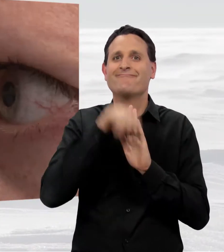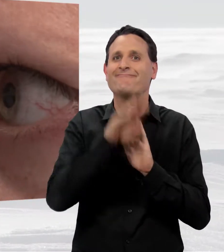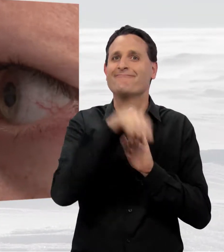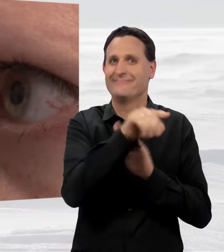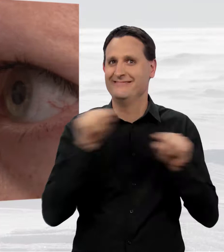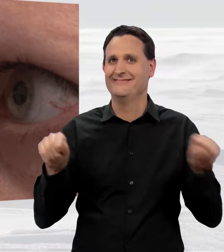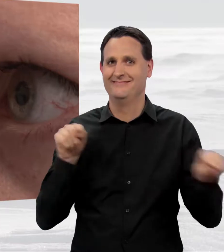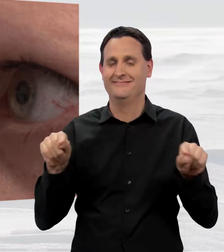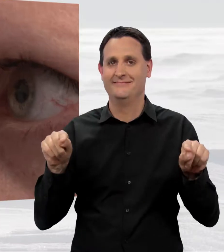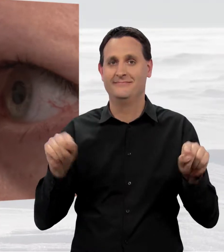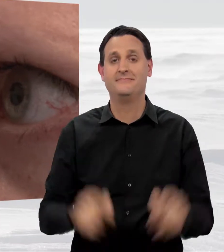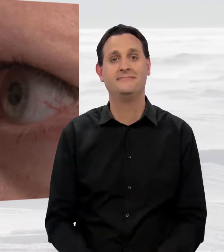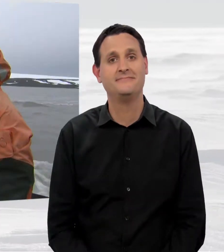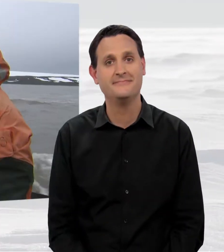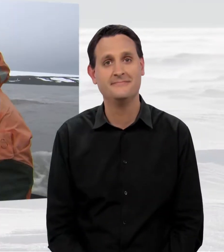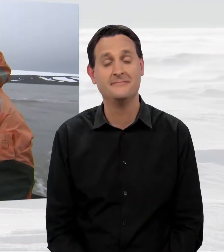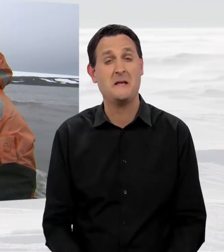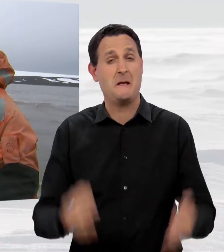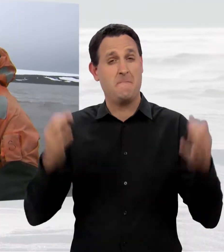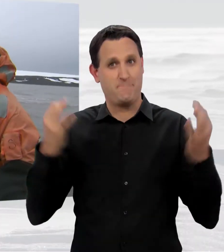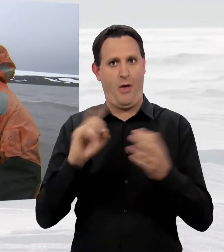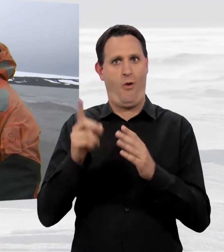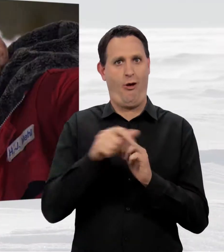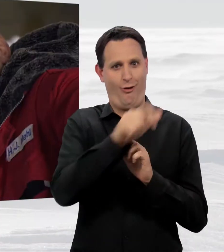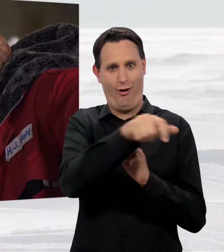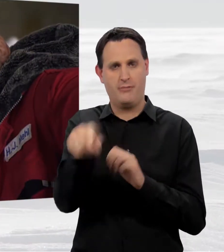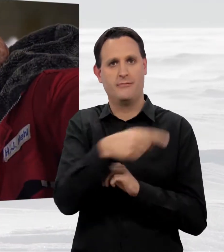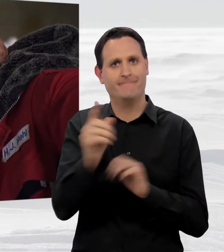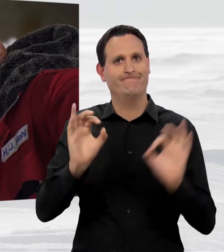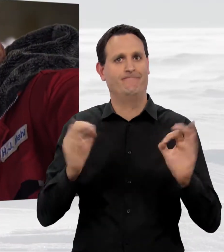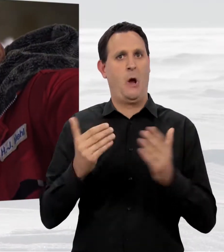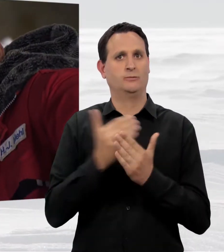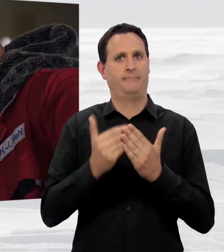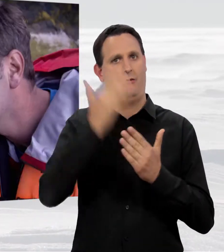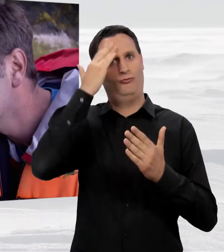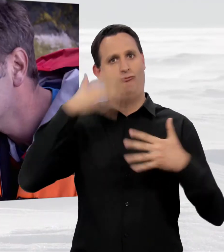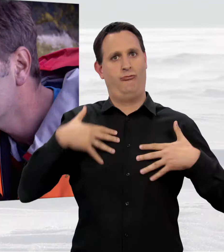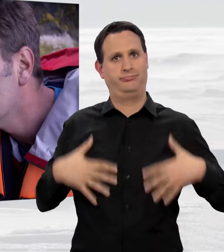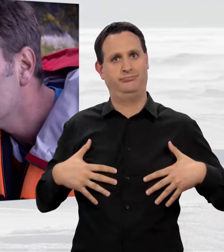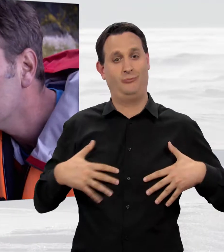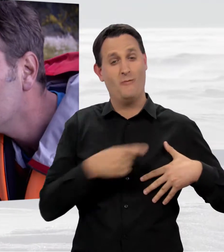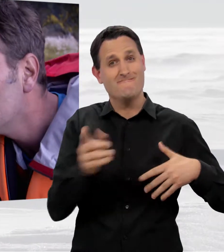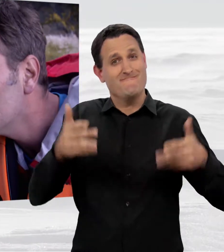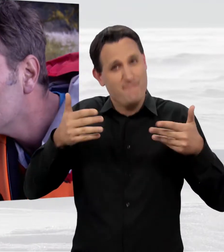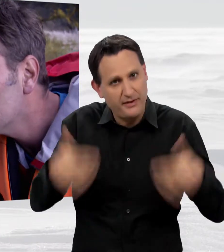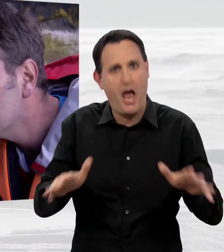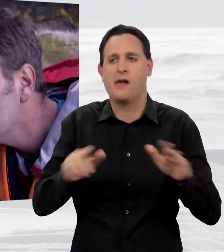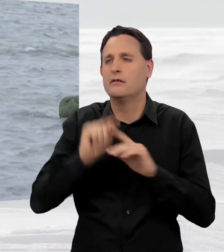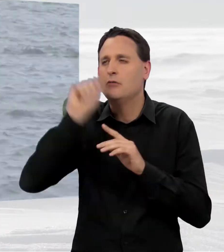unterscheiden zu können. Man braucht Menschen, die gut ausgebildet sind. Die bereit sind, auch unter